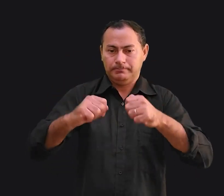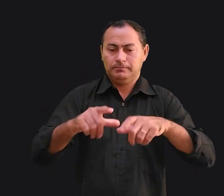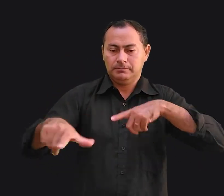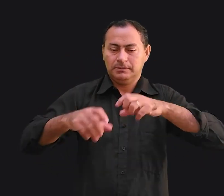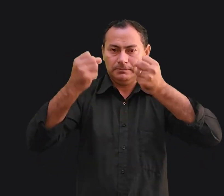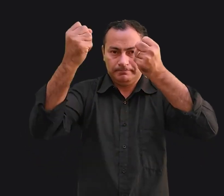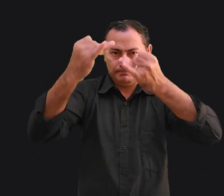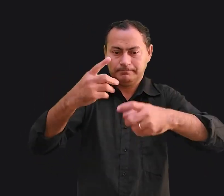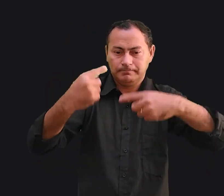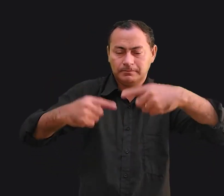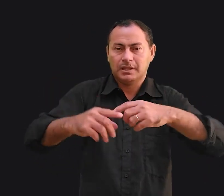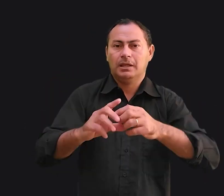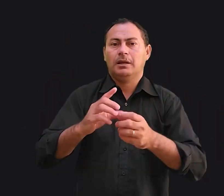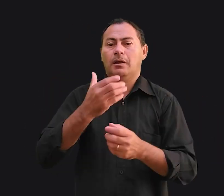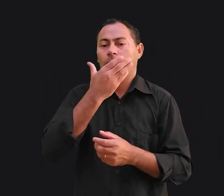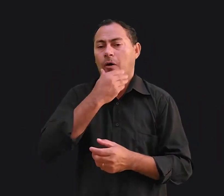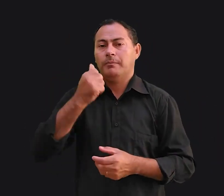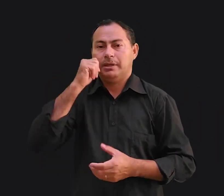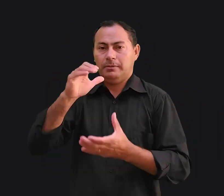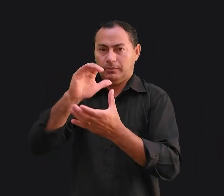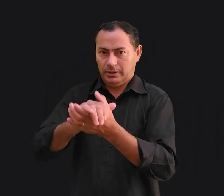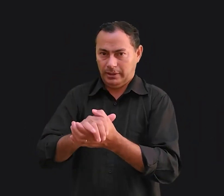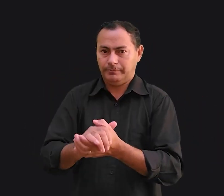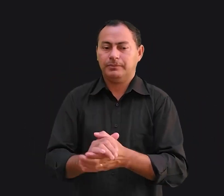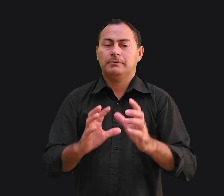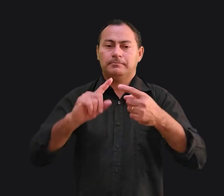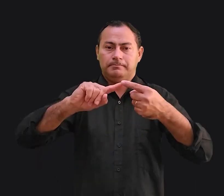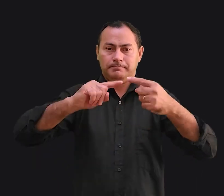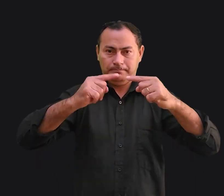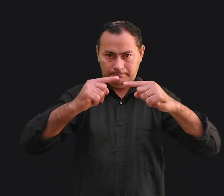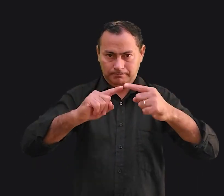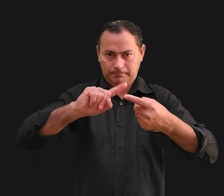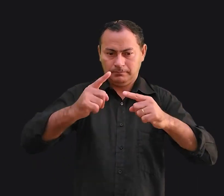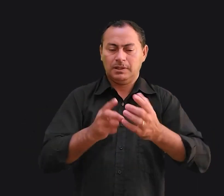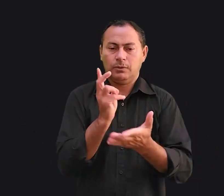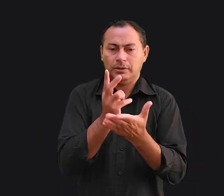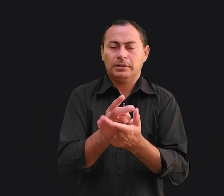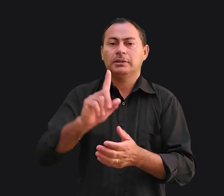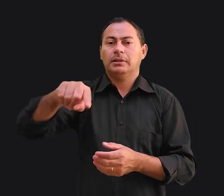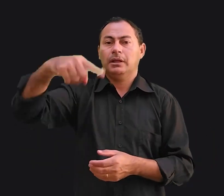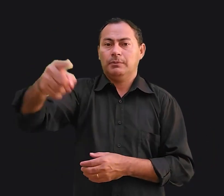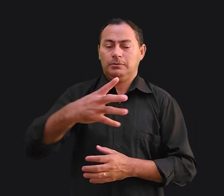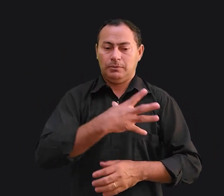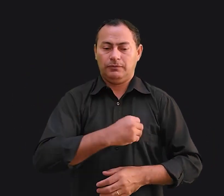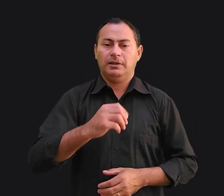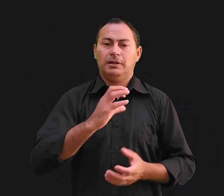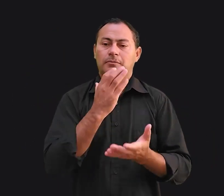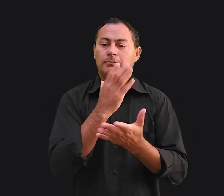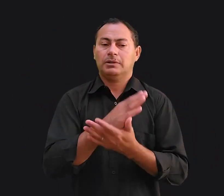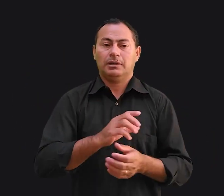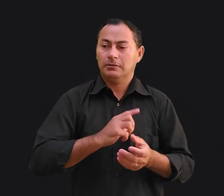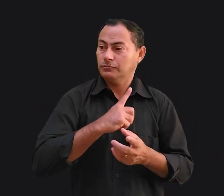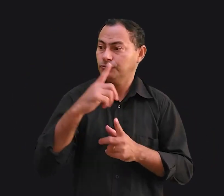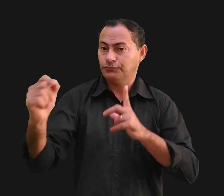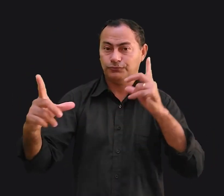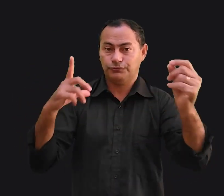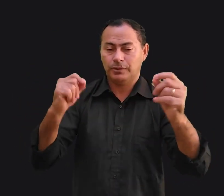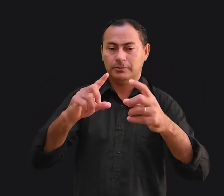trabalhar é a de marido e mulher. Essa combinação continuará mesmo depois que os filhos se forem. Essa combinação